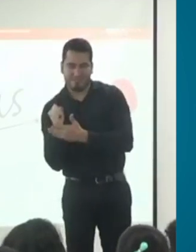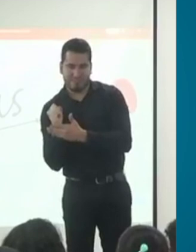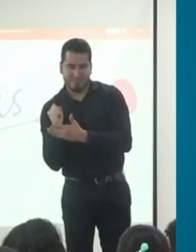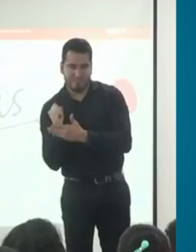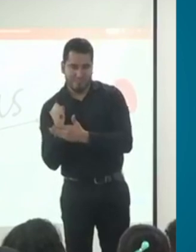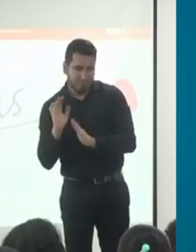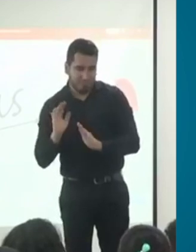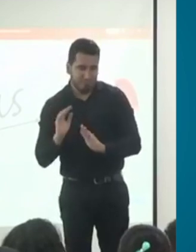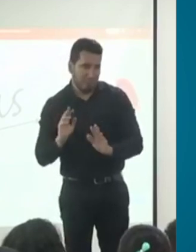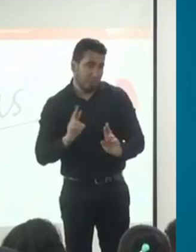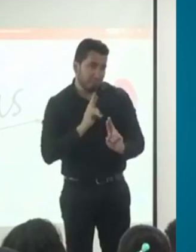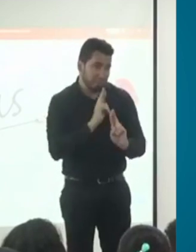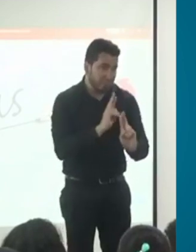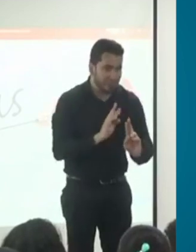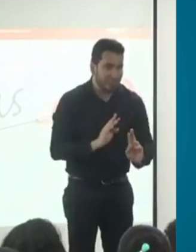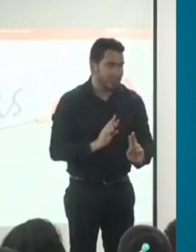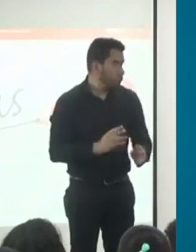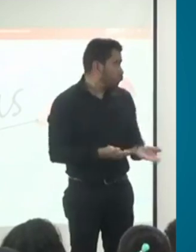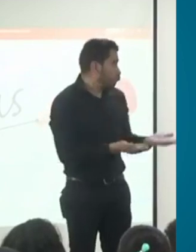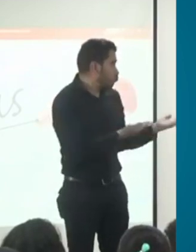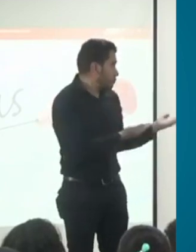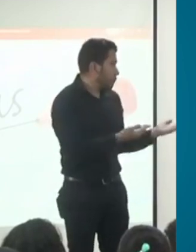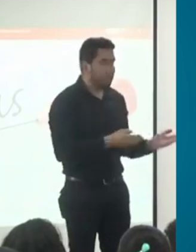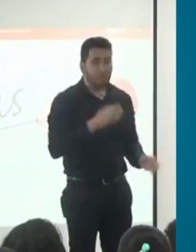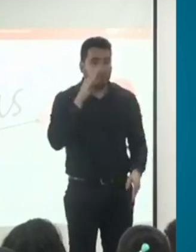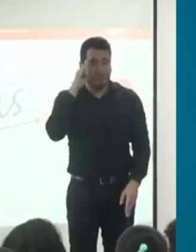Joana o a Viviana para que podamos cerrar.